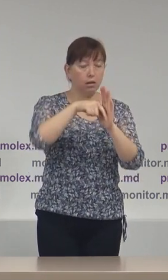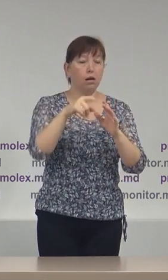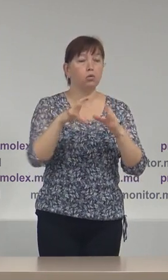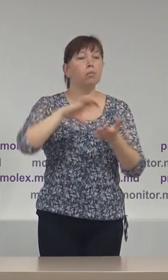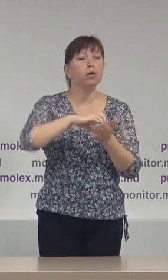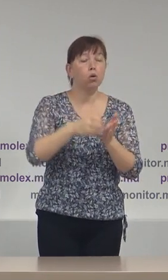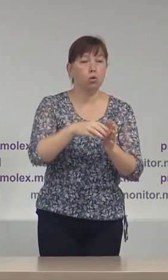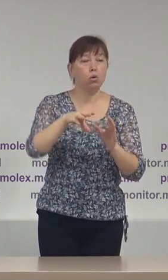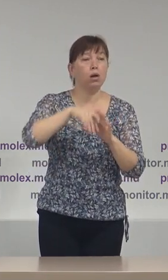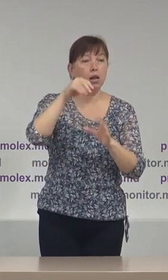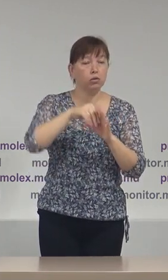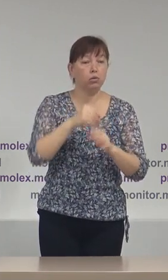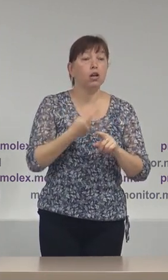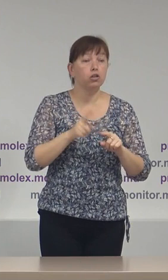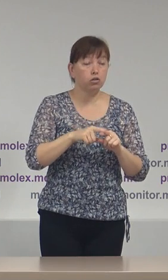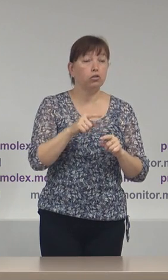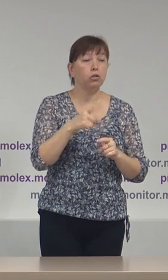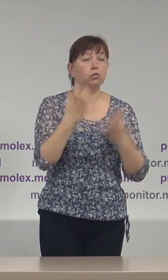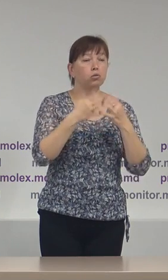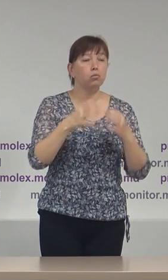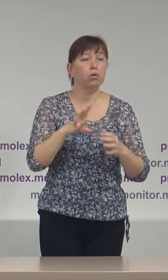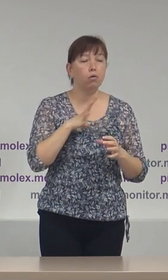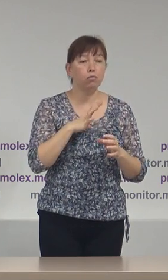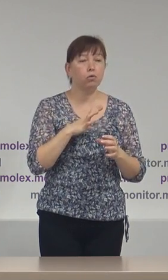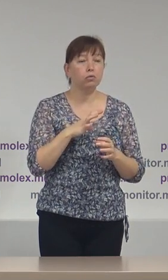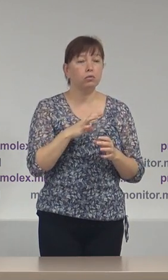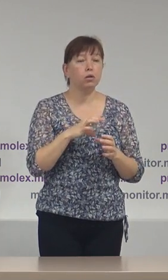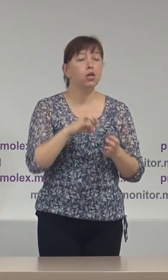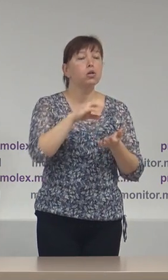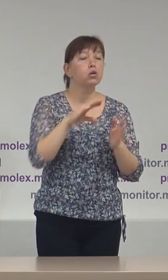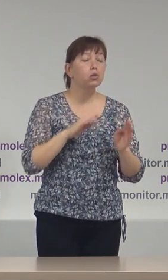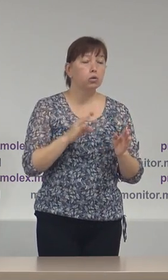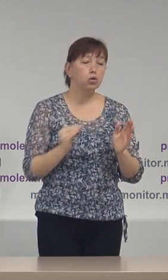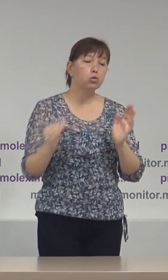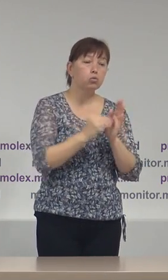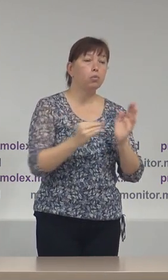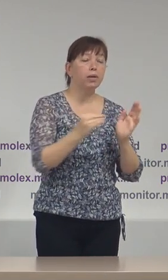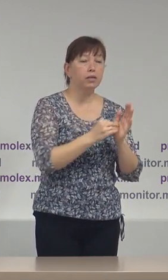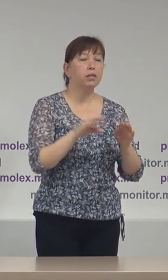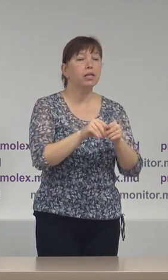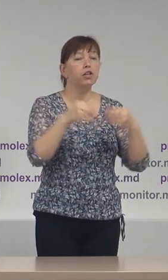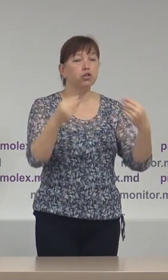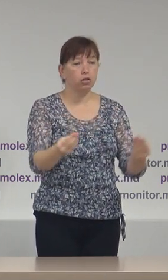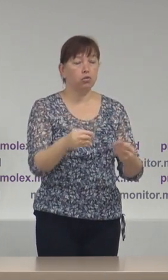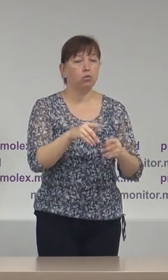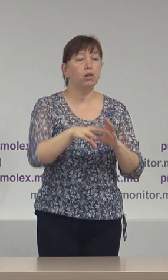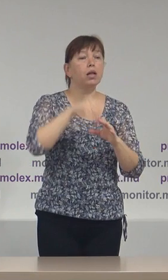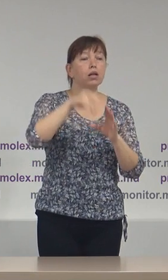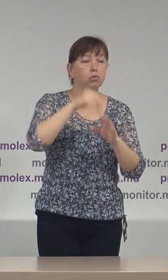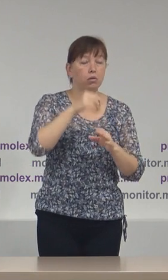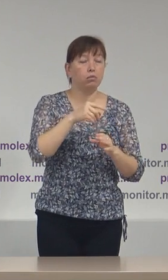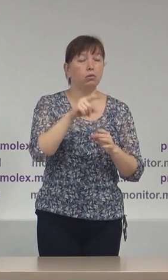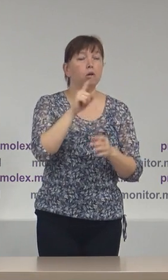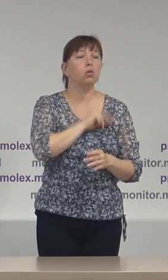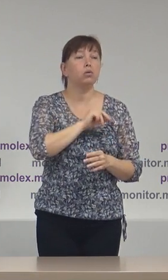electorale și acest număr a fost suplinit din registrul funcționarelor electorale. în context noi încă o